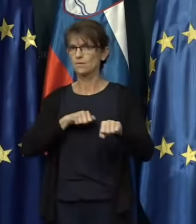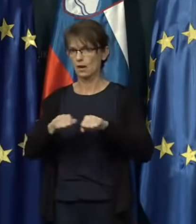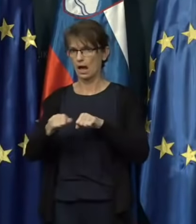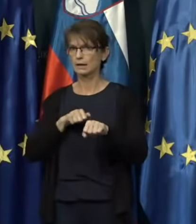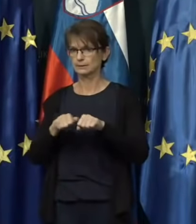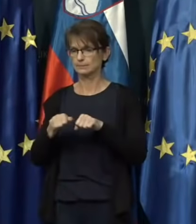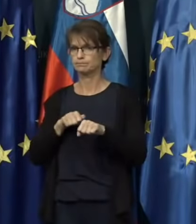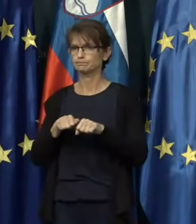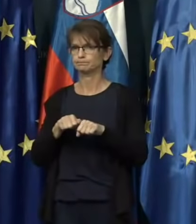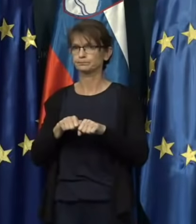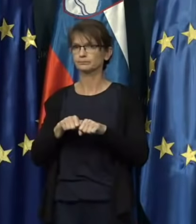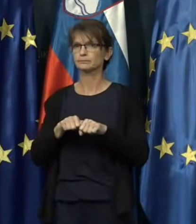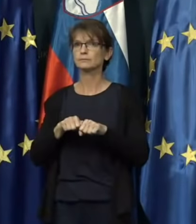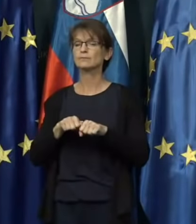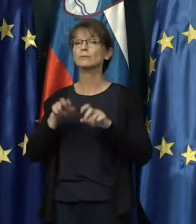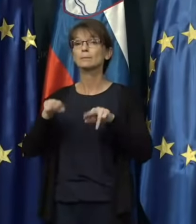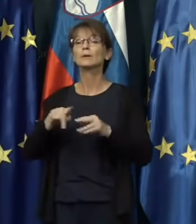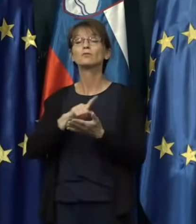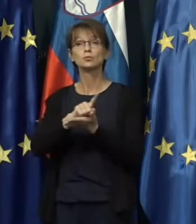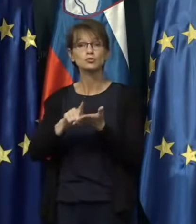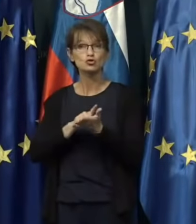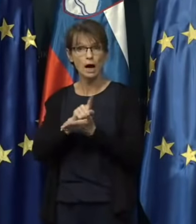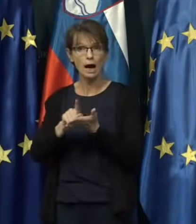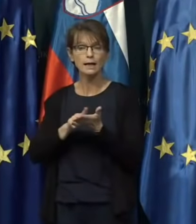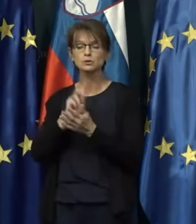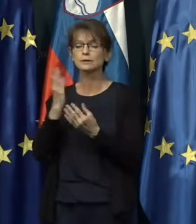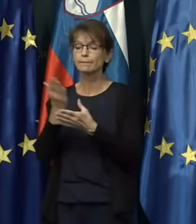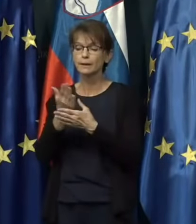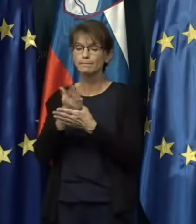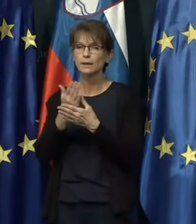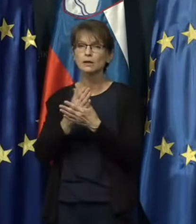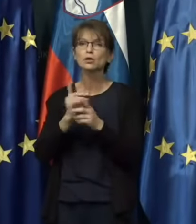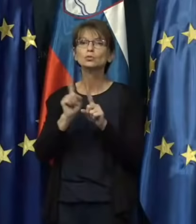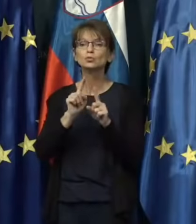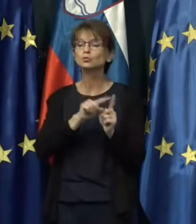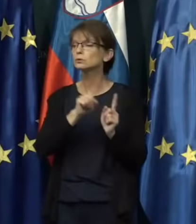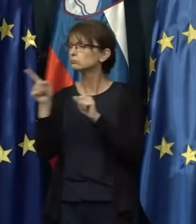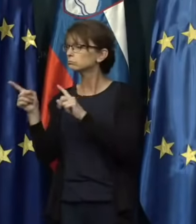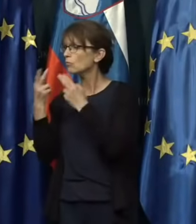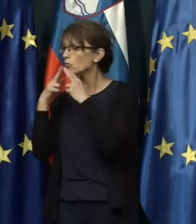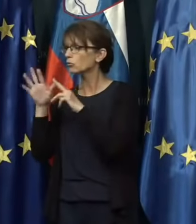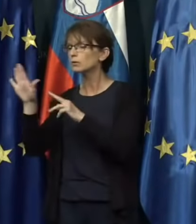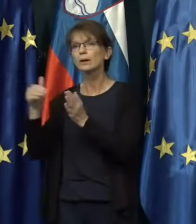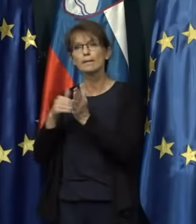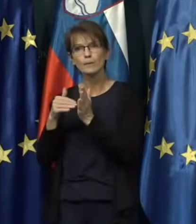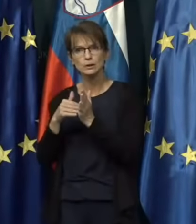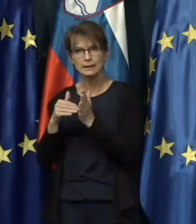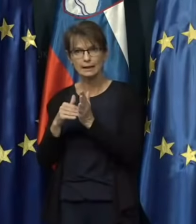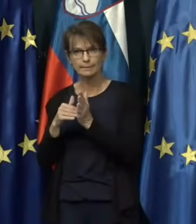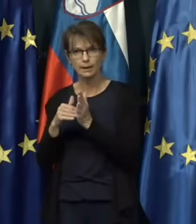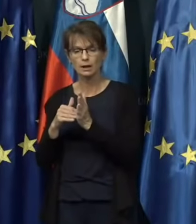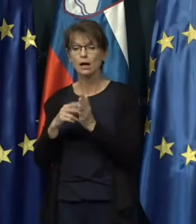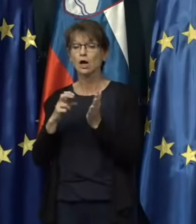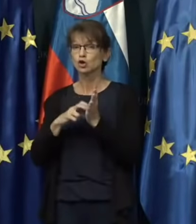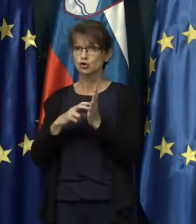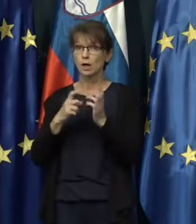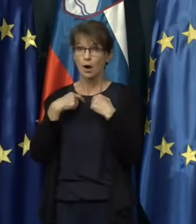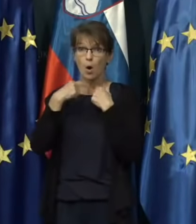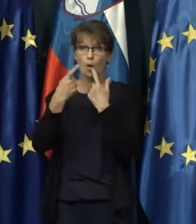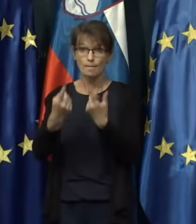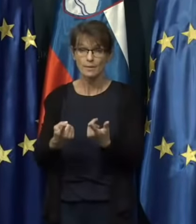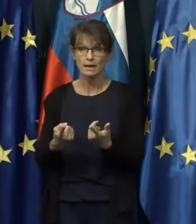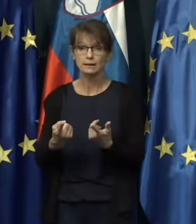pravočasno in primerno odgovori na njihove potrebe. Omenim še to,